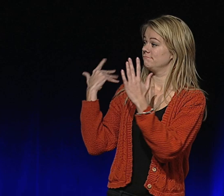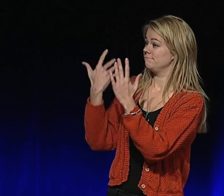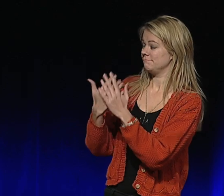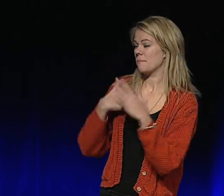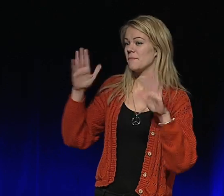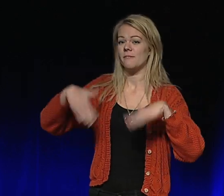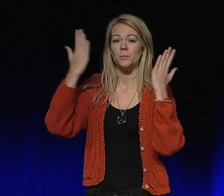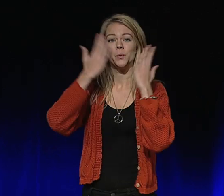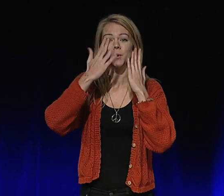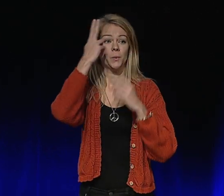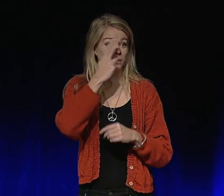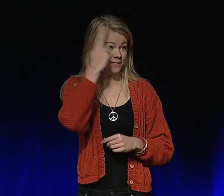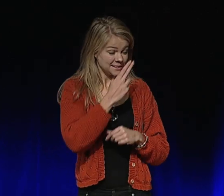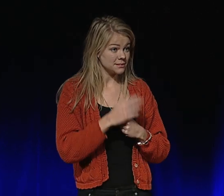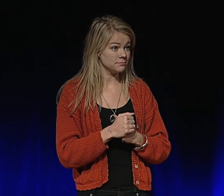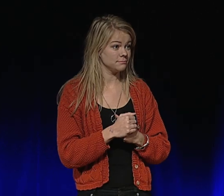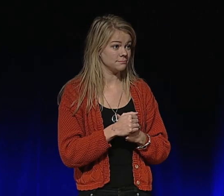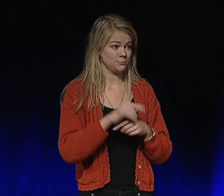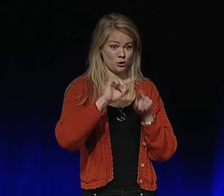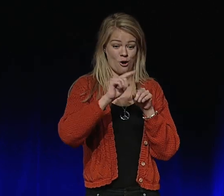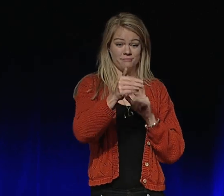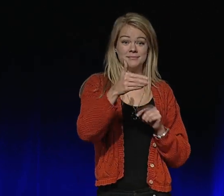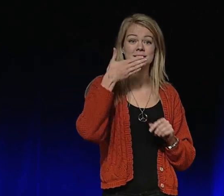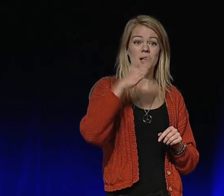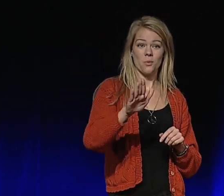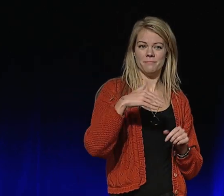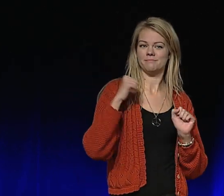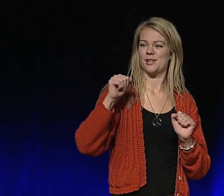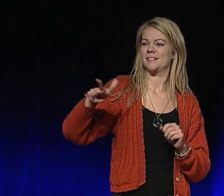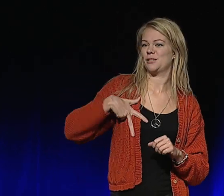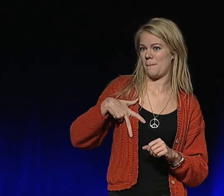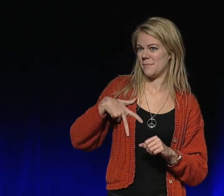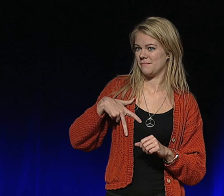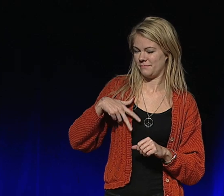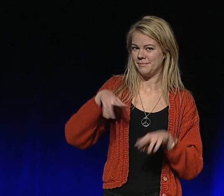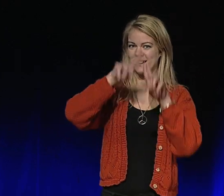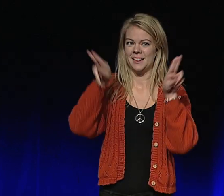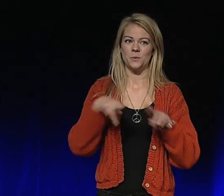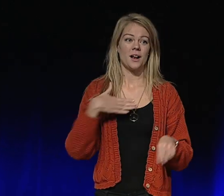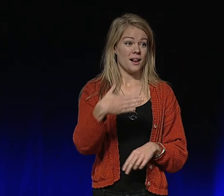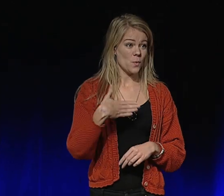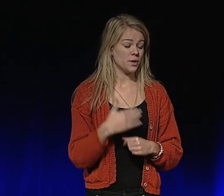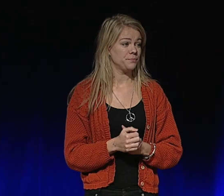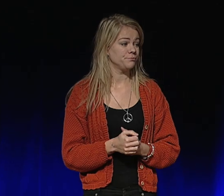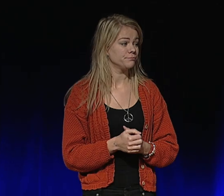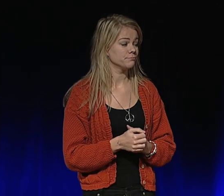Sen snart tre år tillbaka läser jag på universitetet. Och i januari tar jag min examen i internationella relationer.